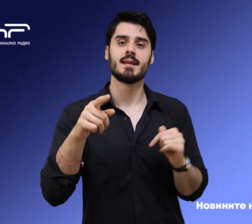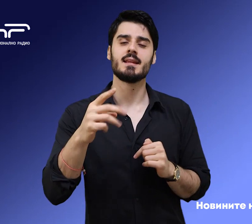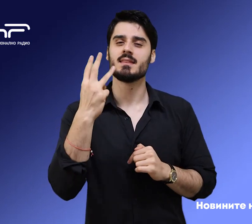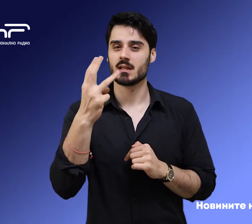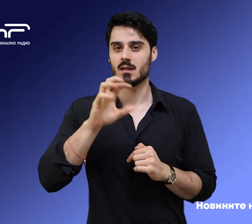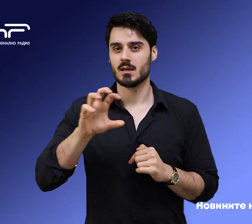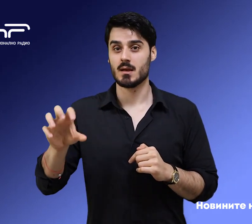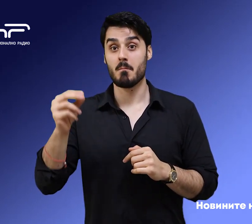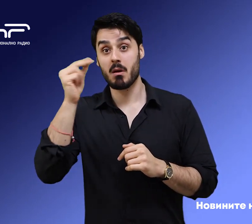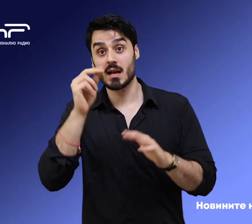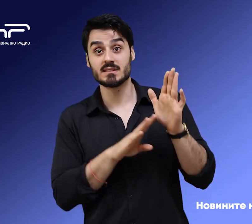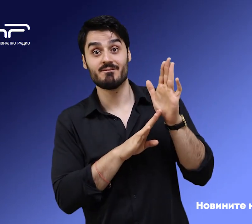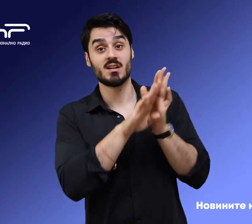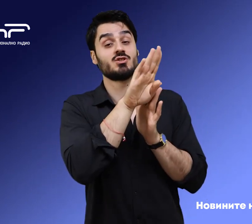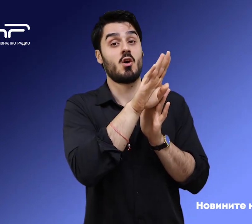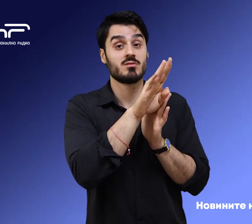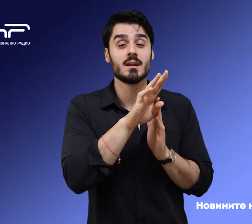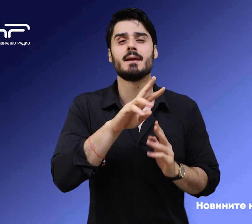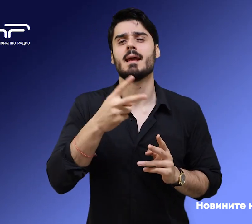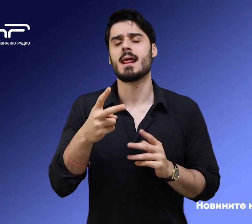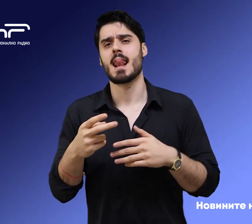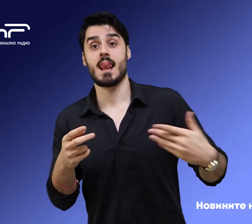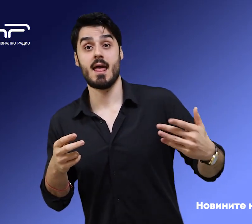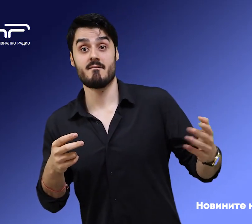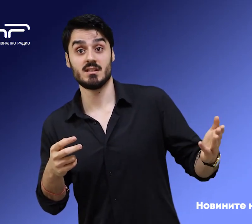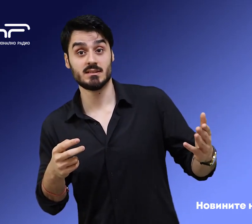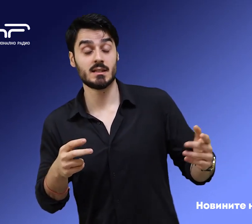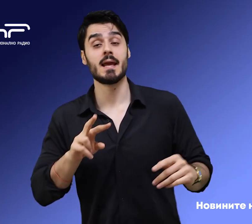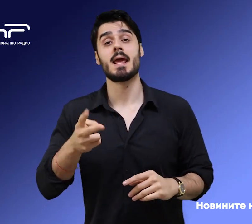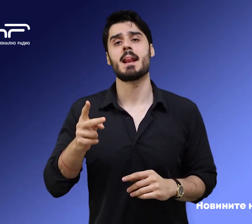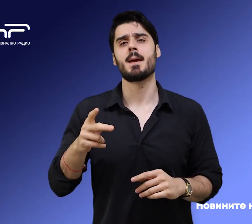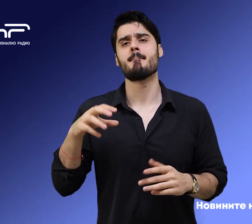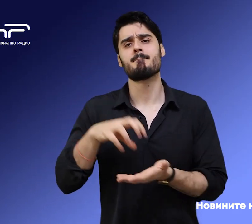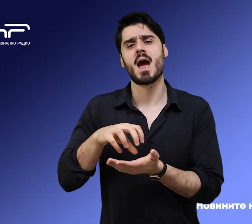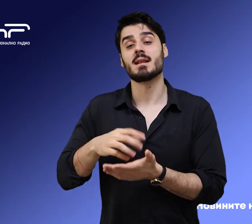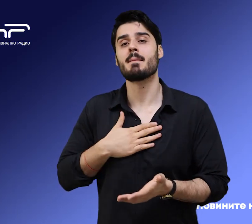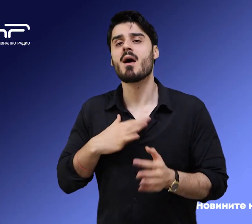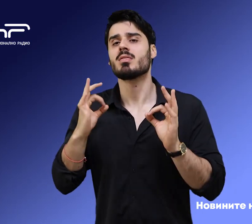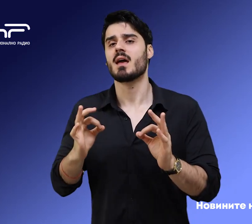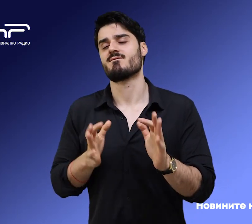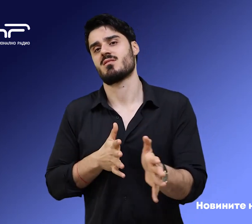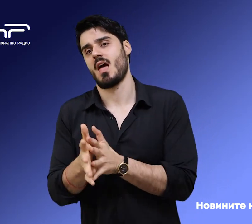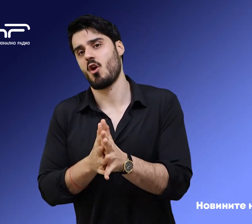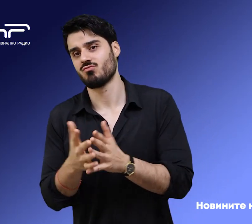формации. Български възход с 3,8, левицата с 3,6 и партия има такъв народ с 3,2 на 100.